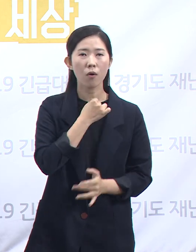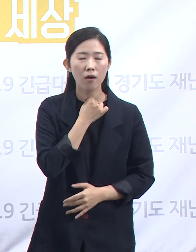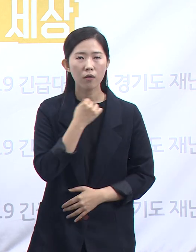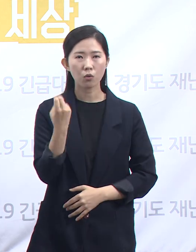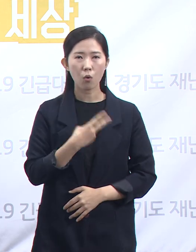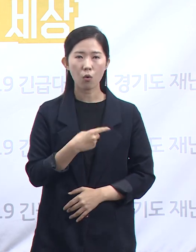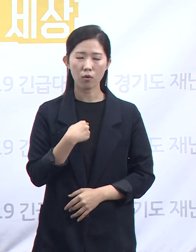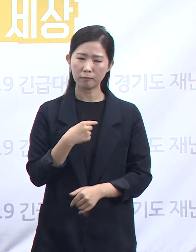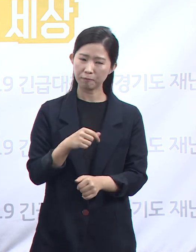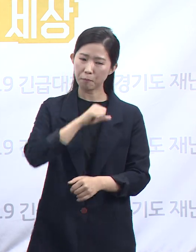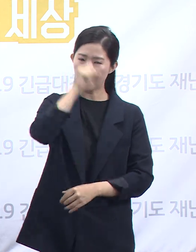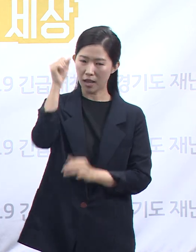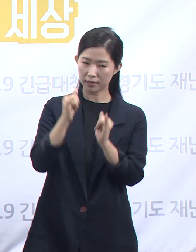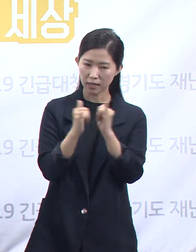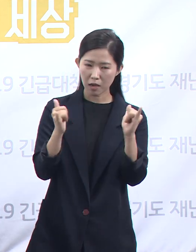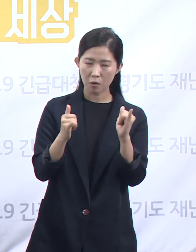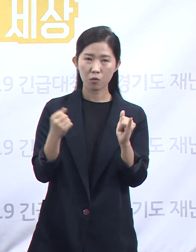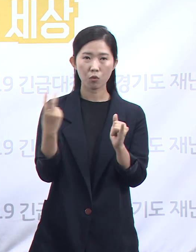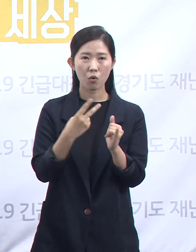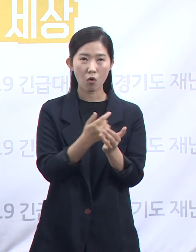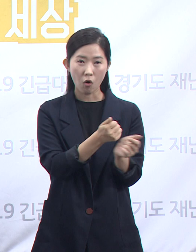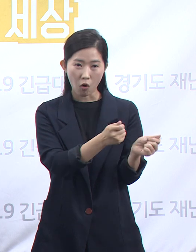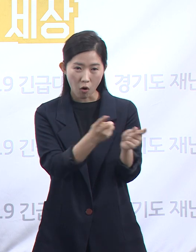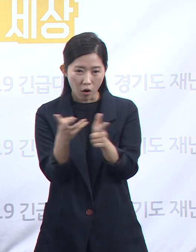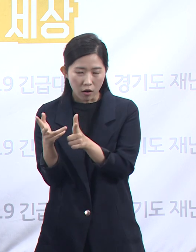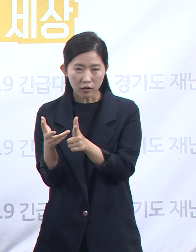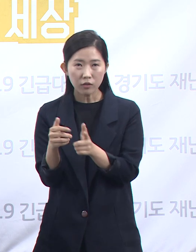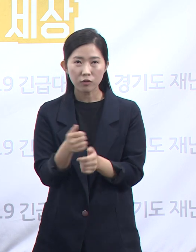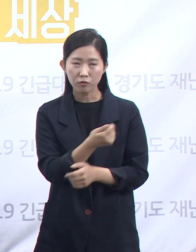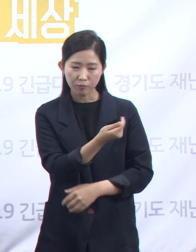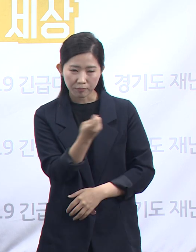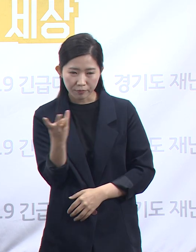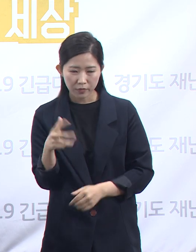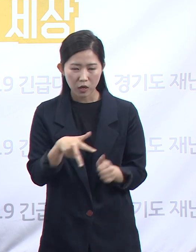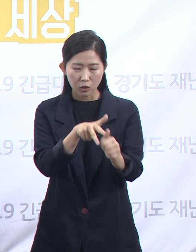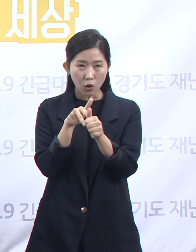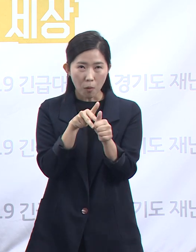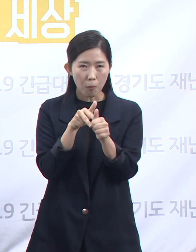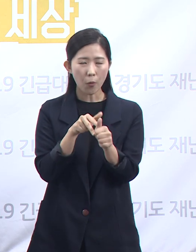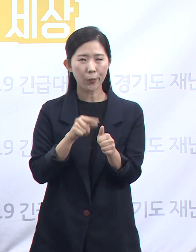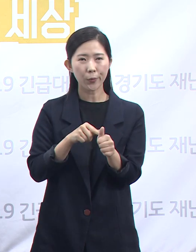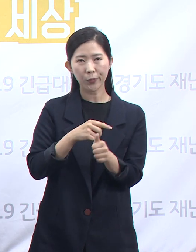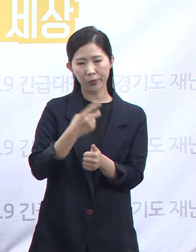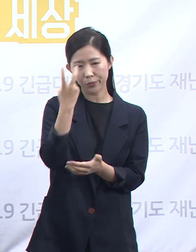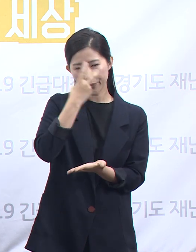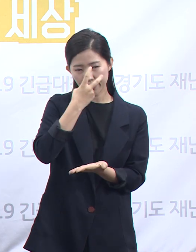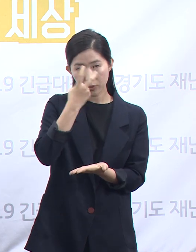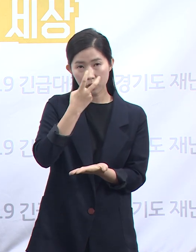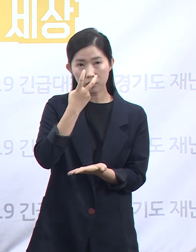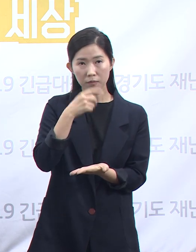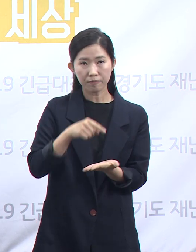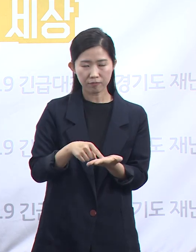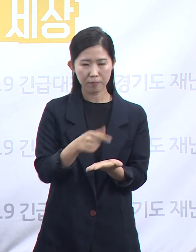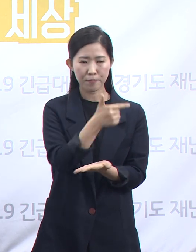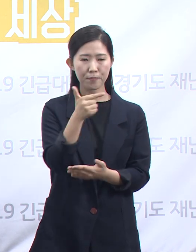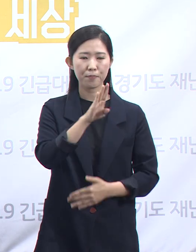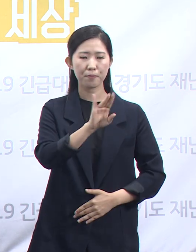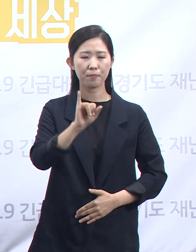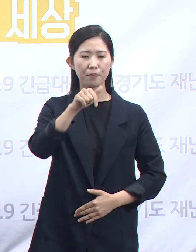부정장 업체 등의 정보를 데이터로 관리하고 빅데이터 분석을 통해 모니터링하겠습니다.